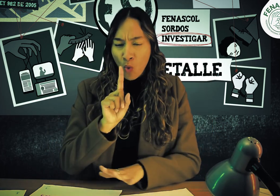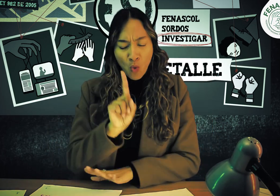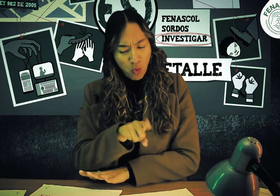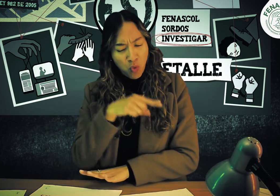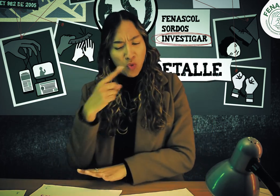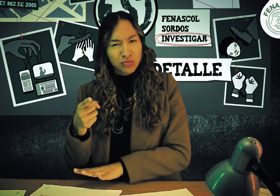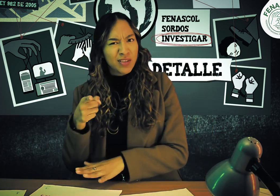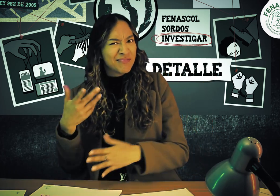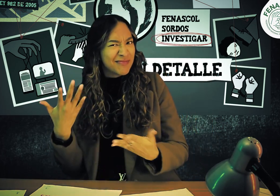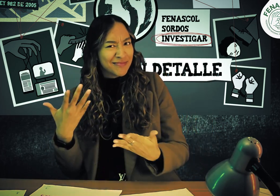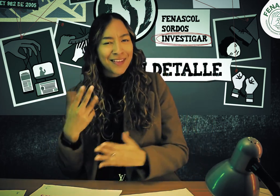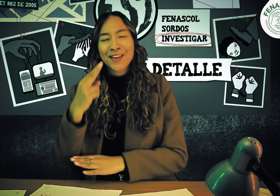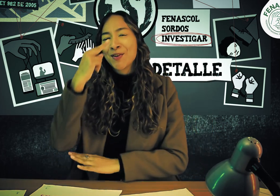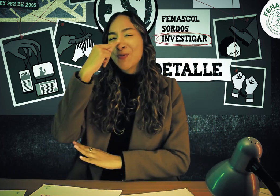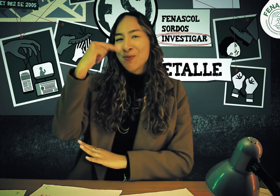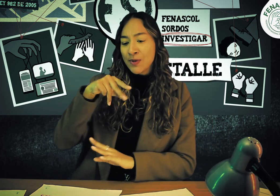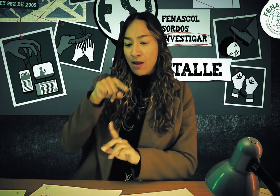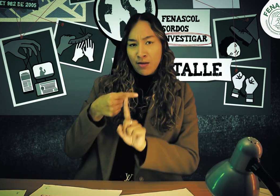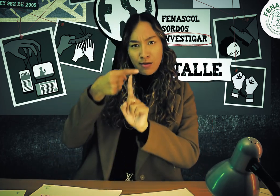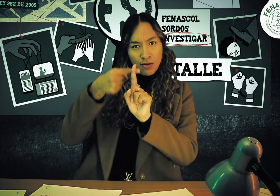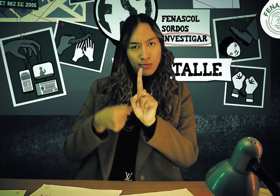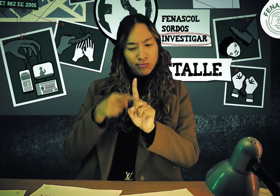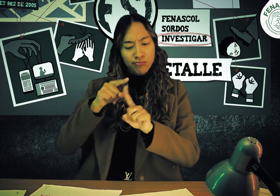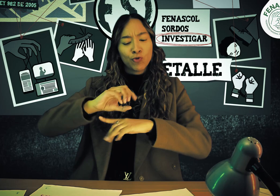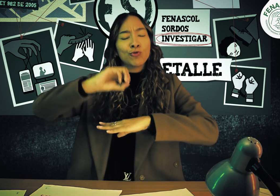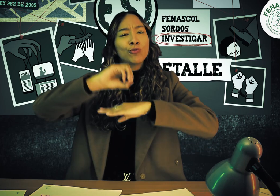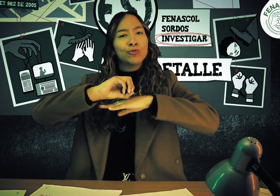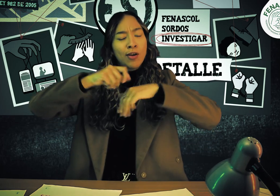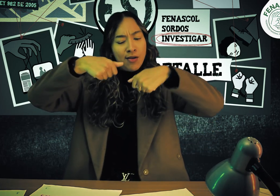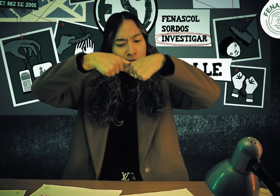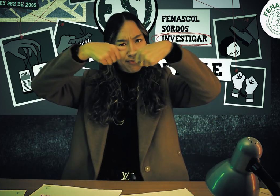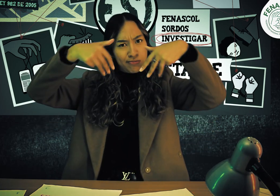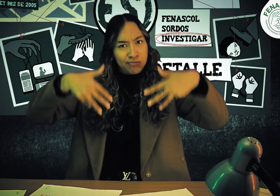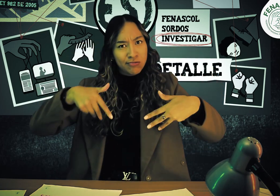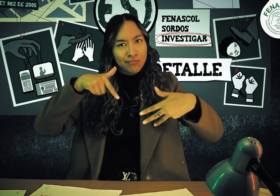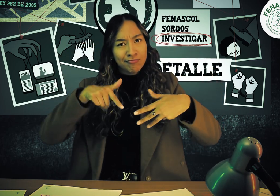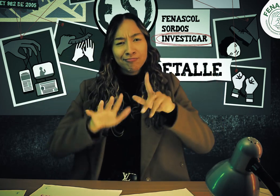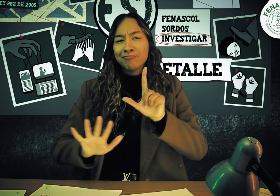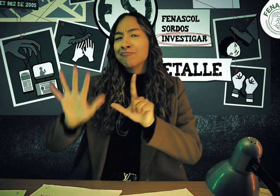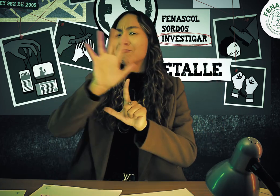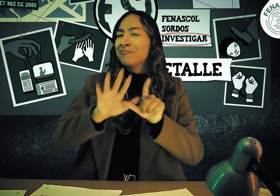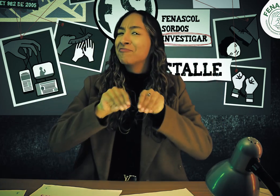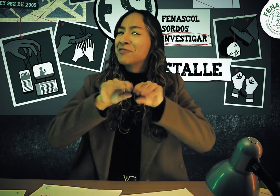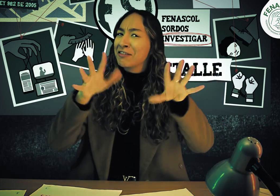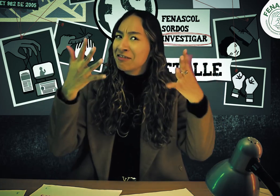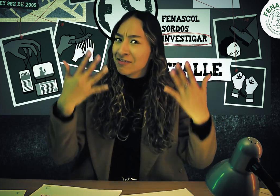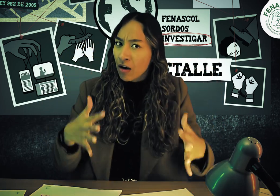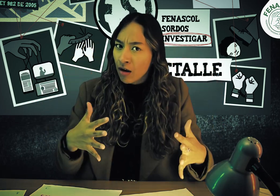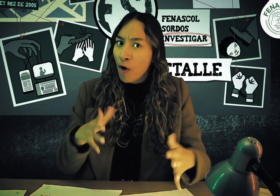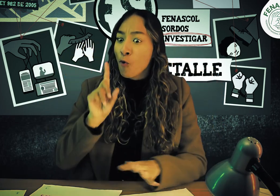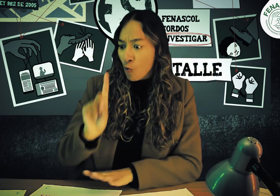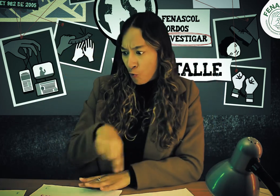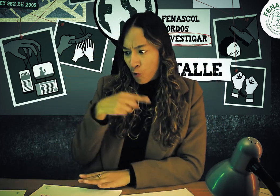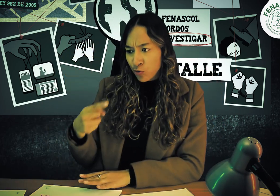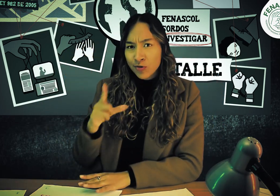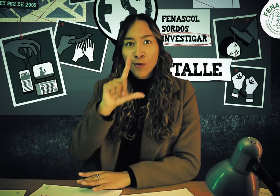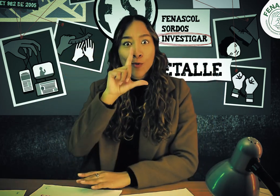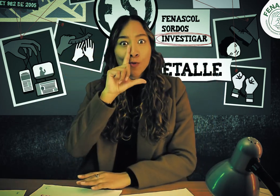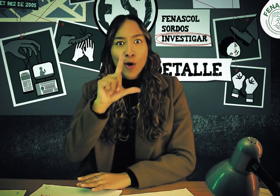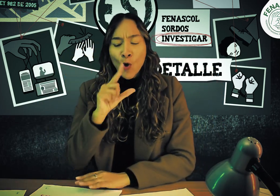esto publicamos un video. Otra de nuestras publicaciones fue en el mes de junio y se trató sobre la estructura de las organizaciones.